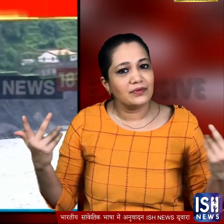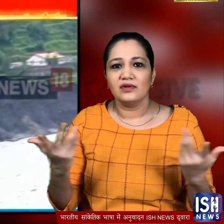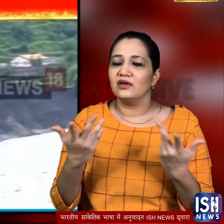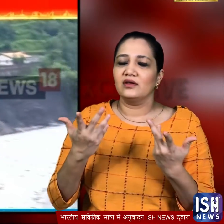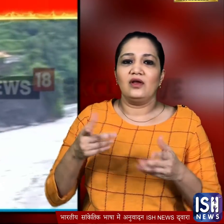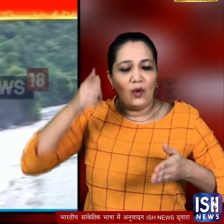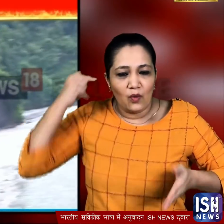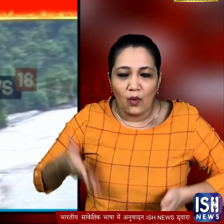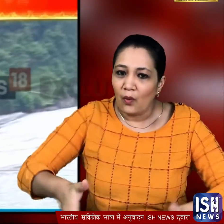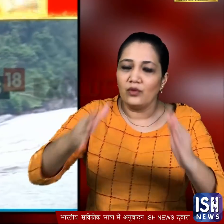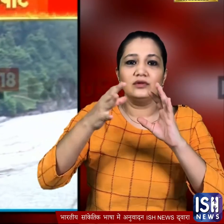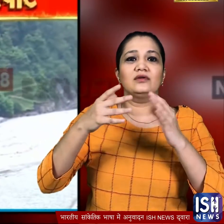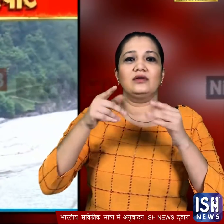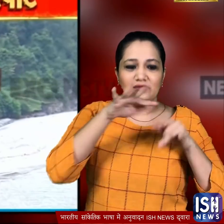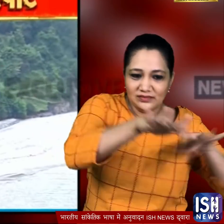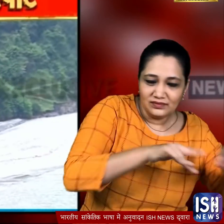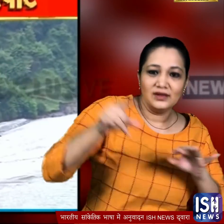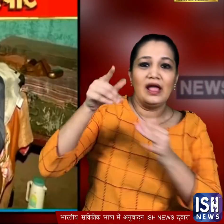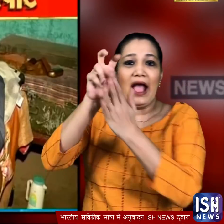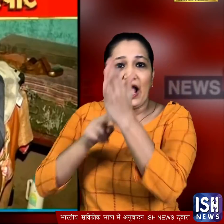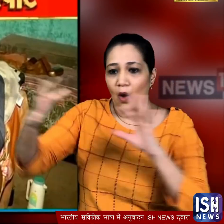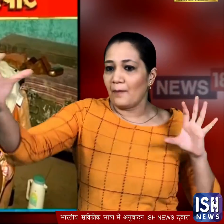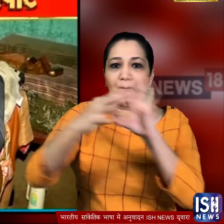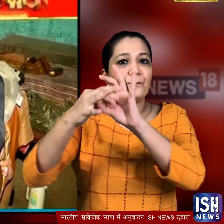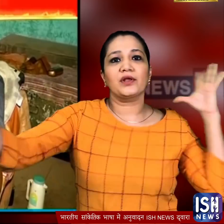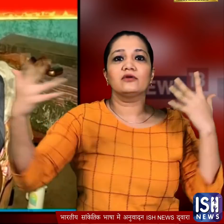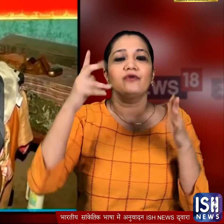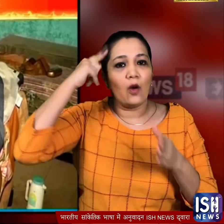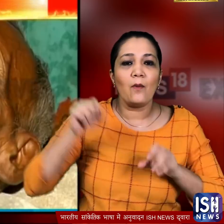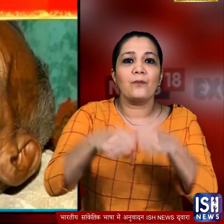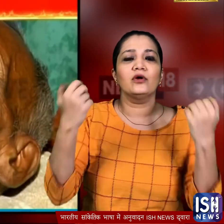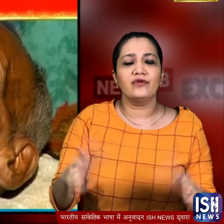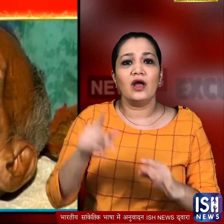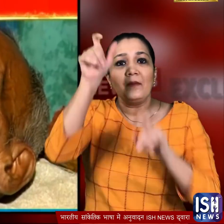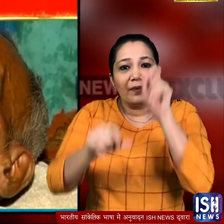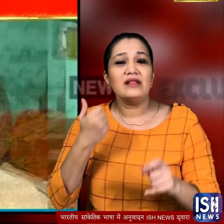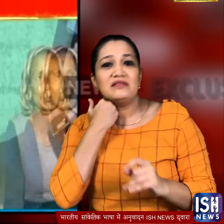सडकें तूटी तो गावों का शहरों से संपर्क भी तूड़ गया नतीजा यह हुआ कि बीमार लोगों को इलाज तक नहीं मिला